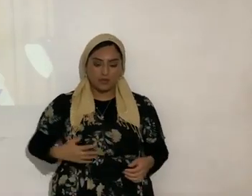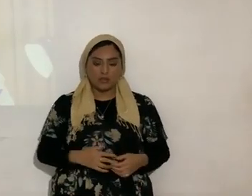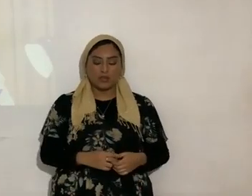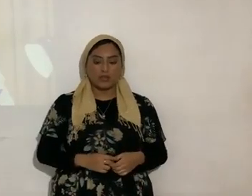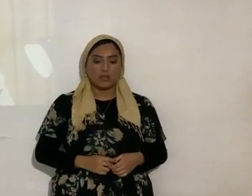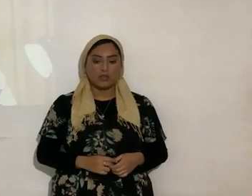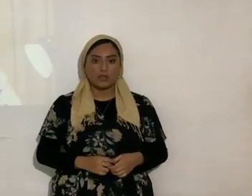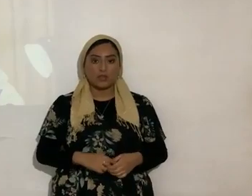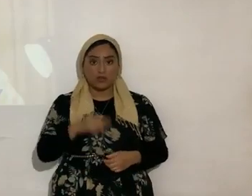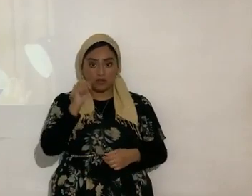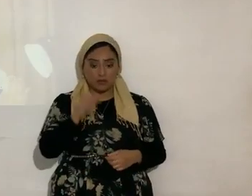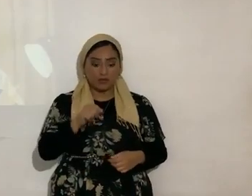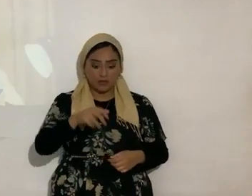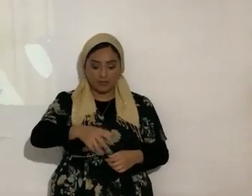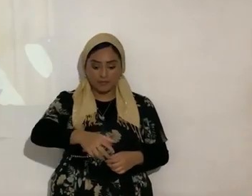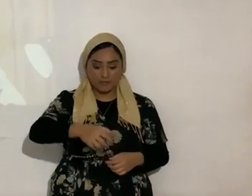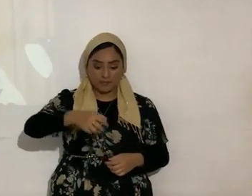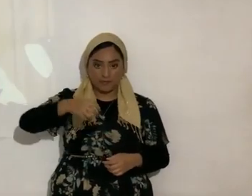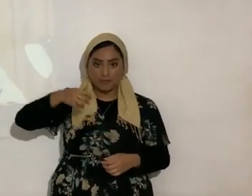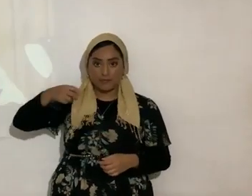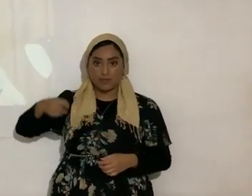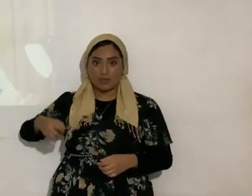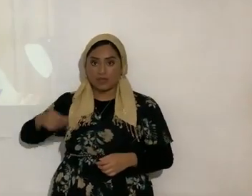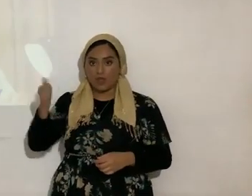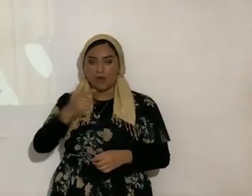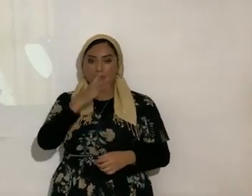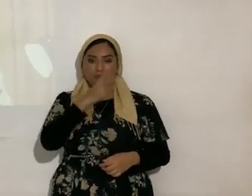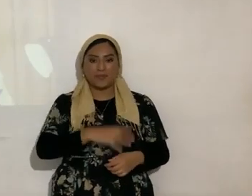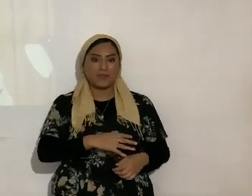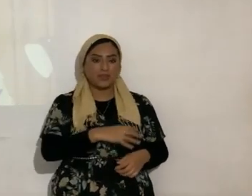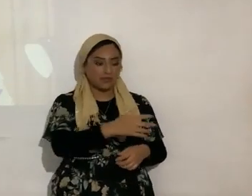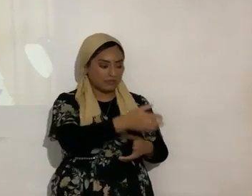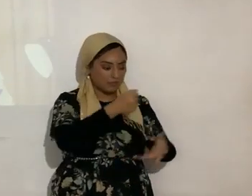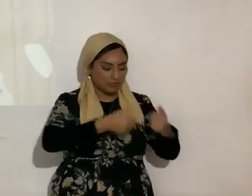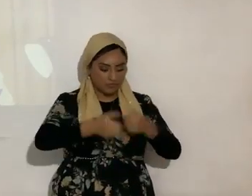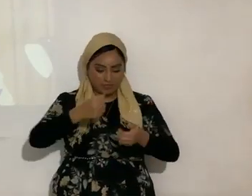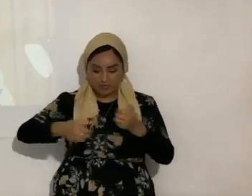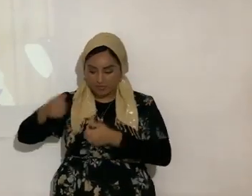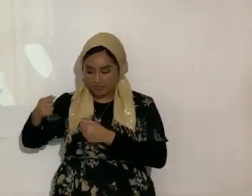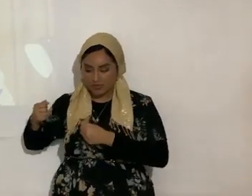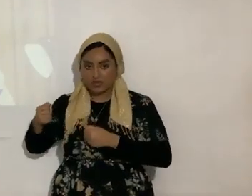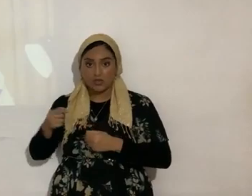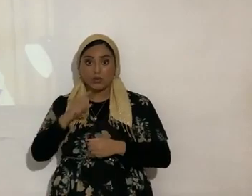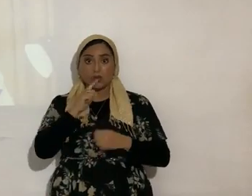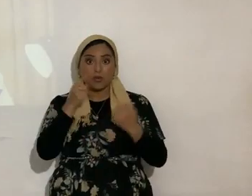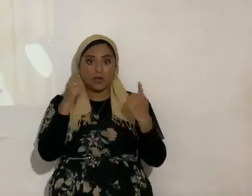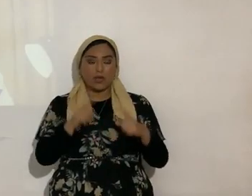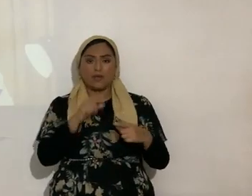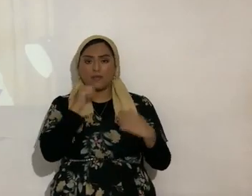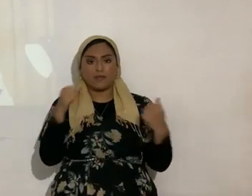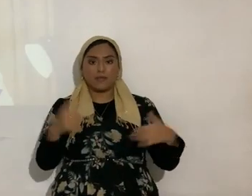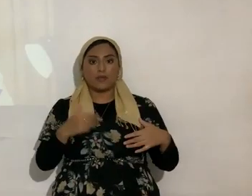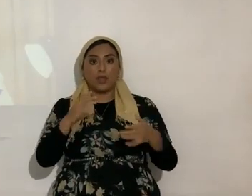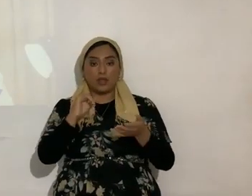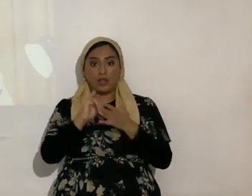pueden diseccionar a toda la mujer porque de hecho es así hermanos no se expanden así aprende uno medicina